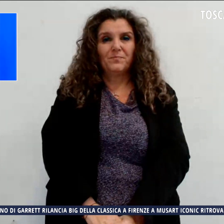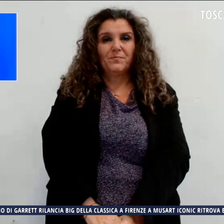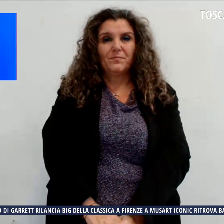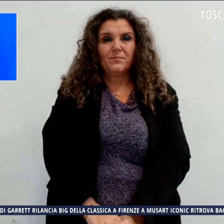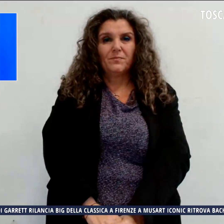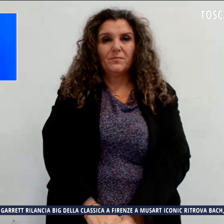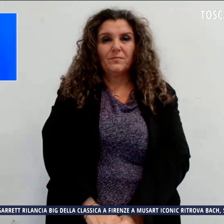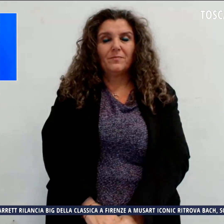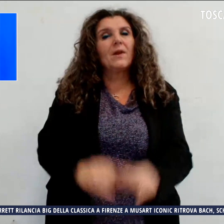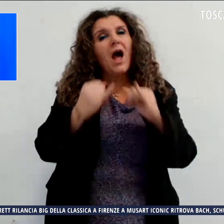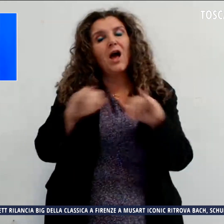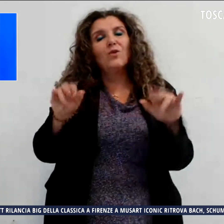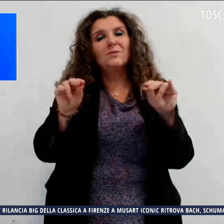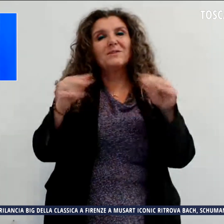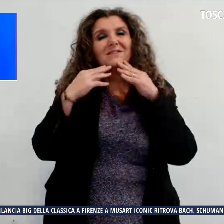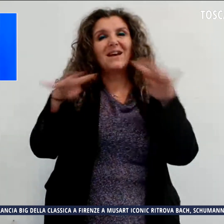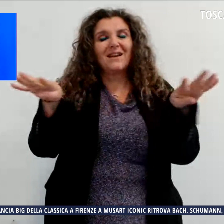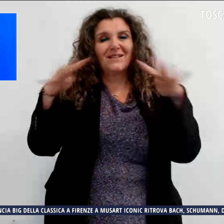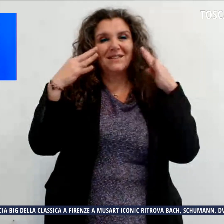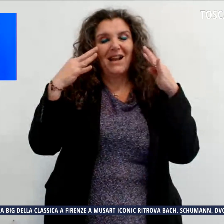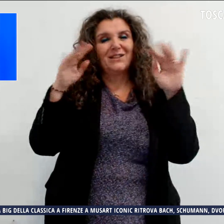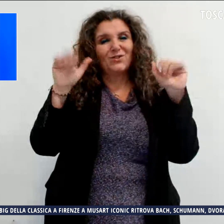E' tutto per questa sera, arrivederci.